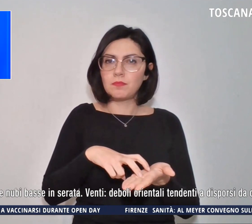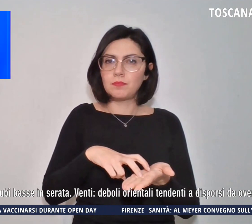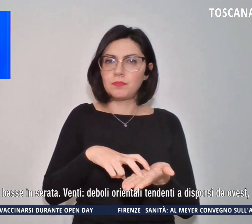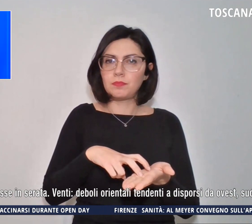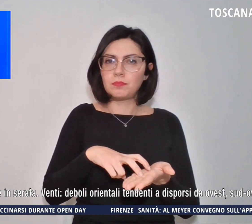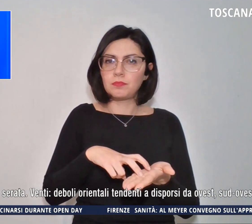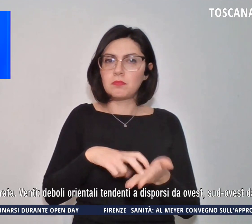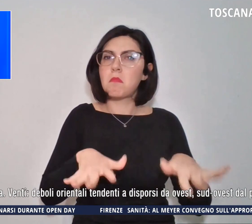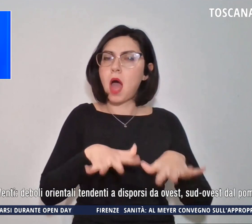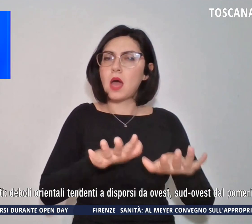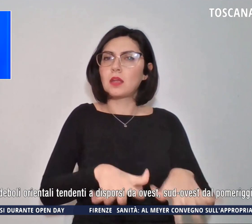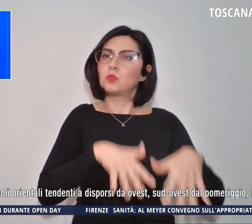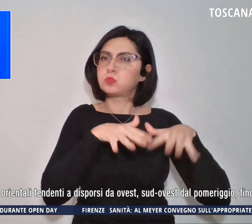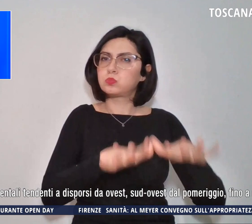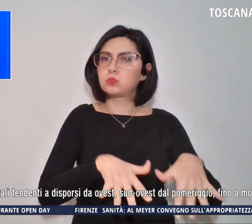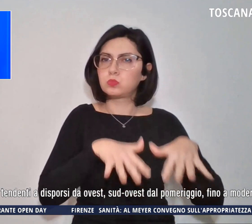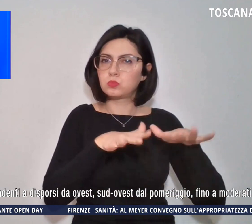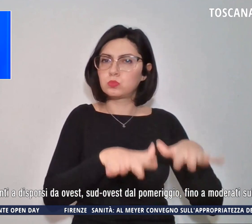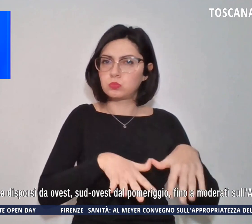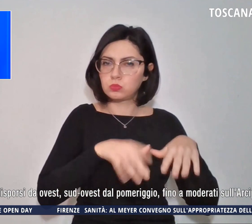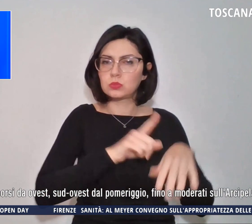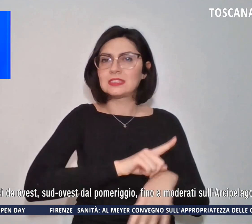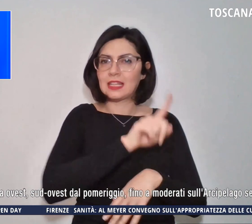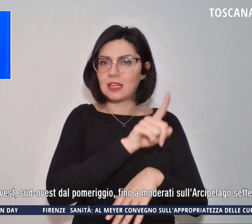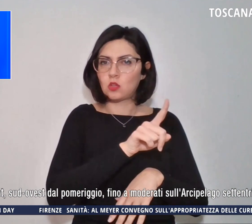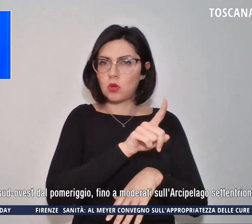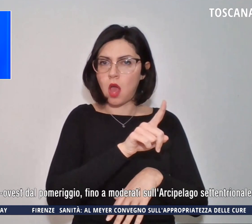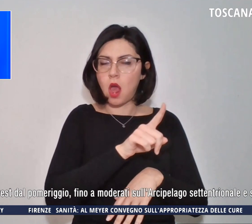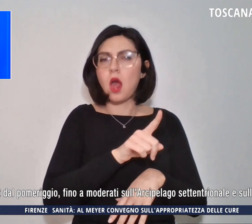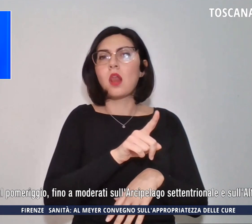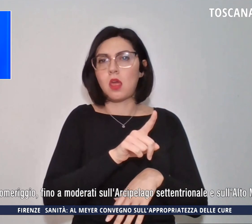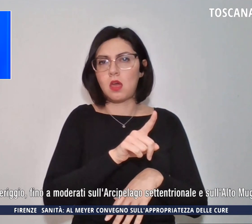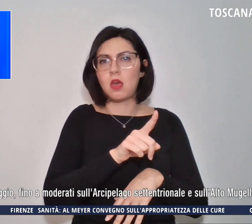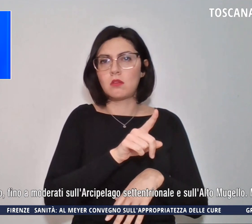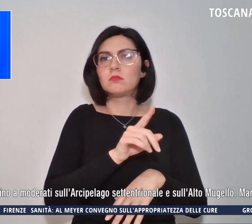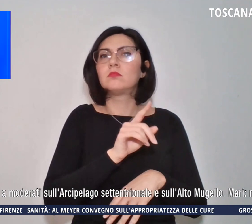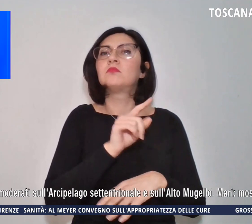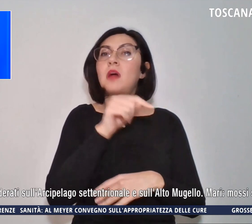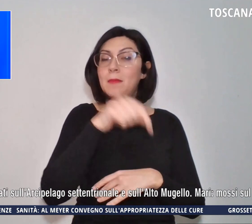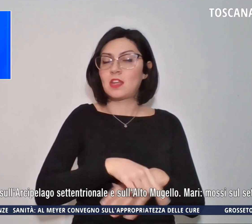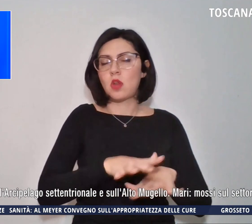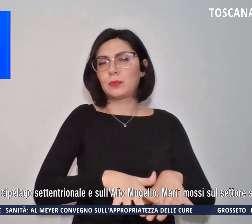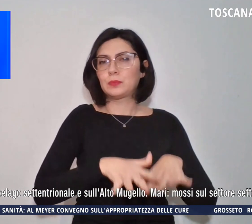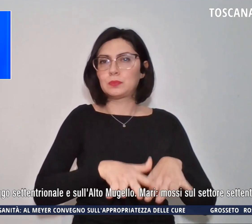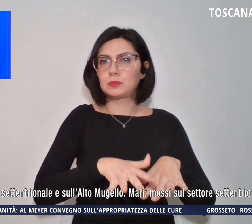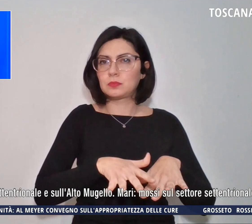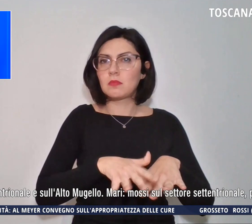mari mossi sul settore settentrionale, pochi mossi su quello meridionale, le temperature